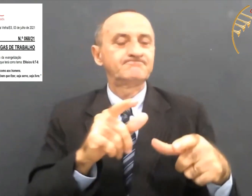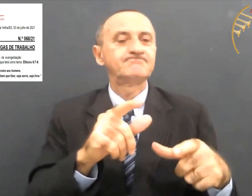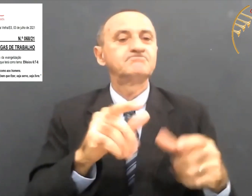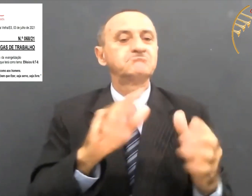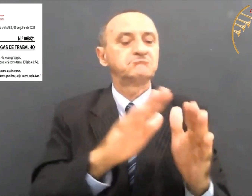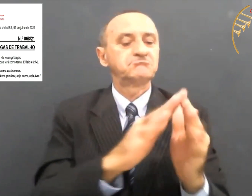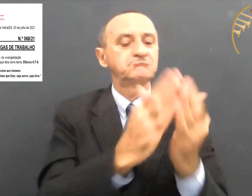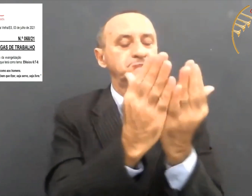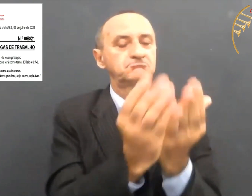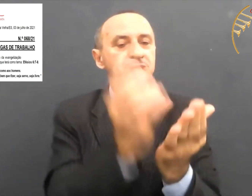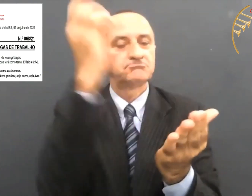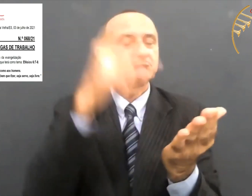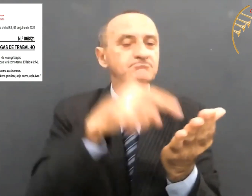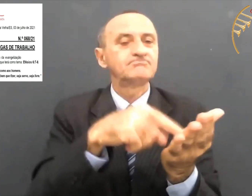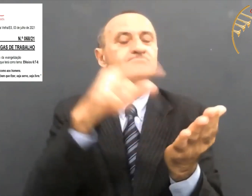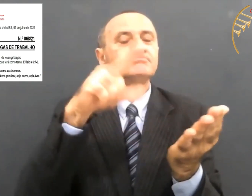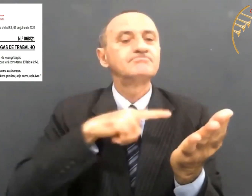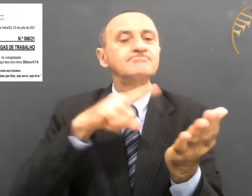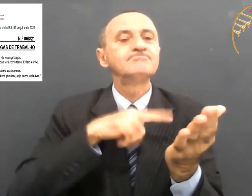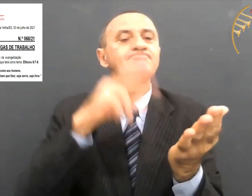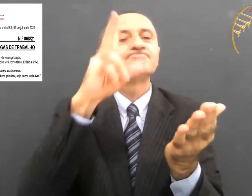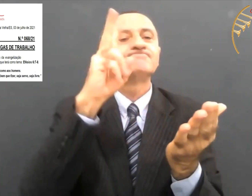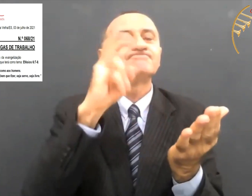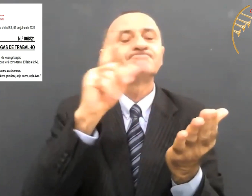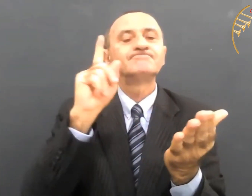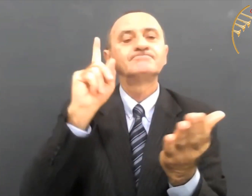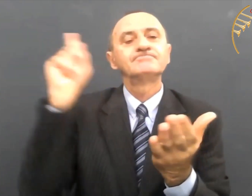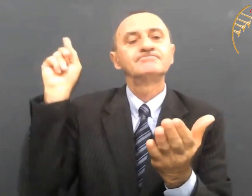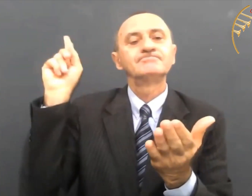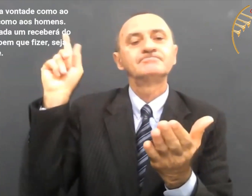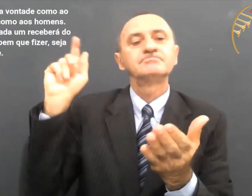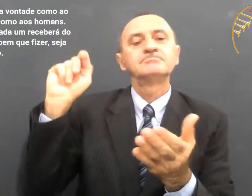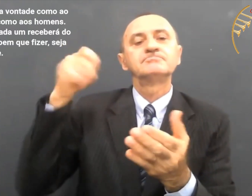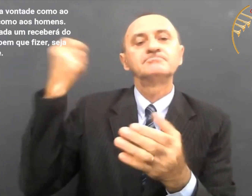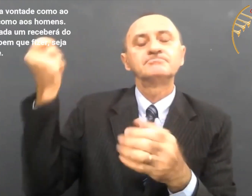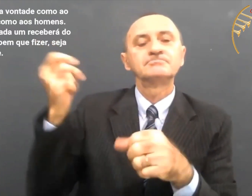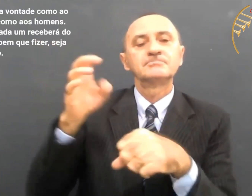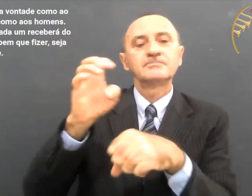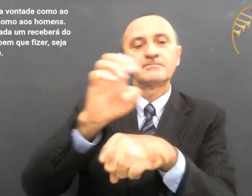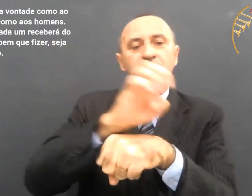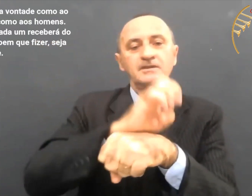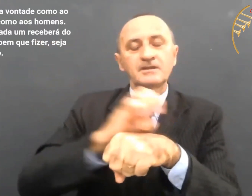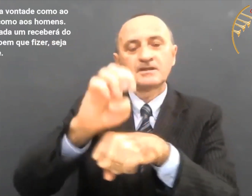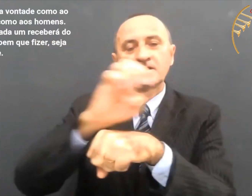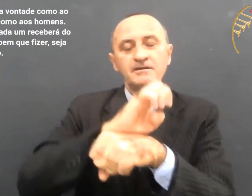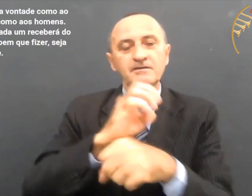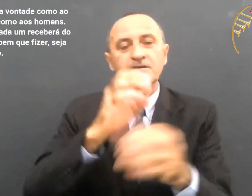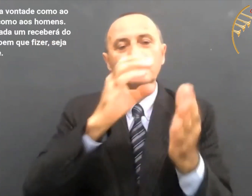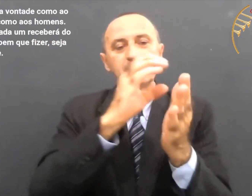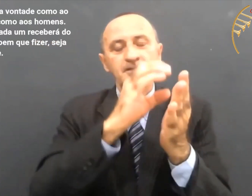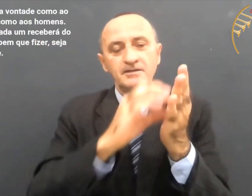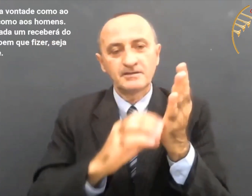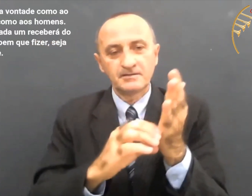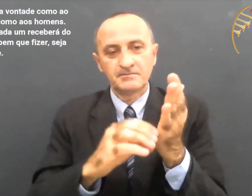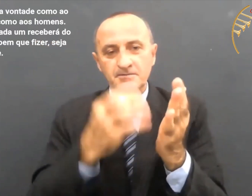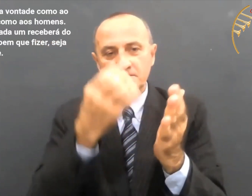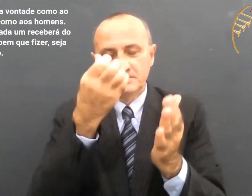A palavra de Deus nos diz o seguinte, em Efésios, no capítulo 6, nos